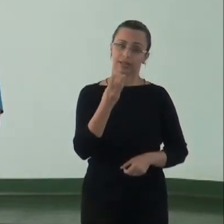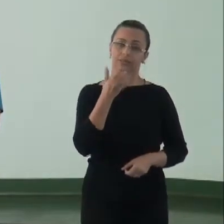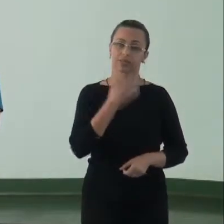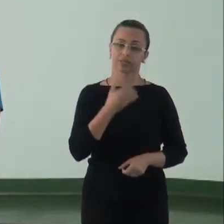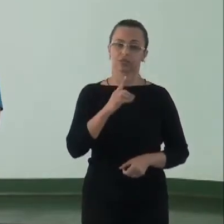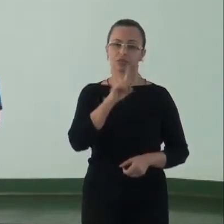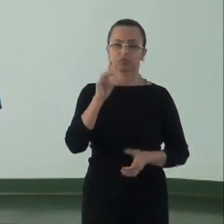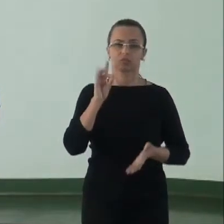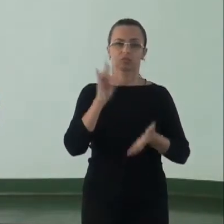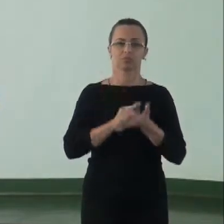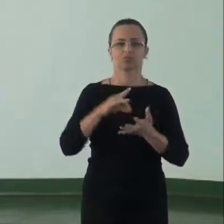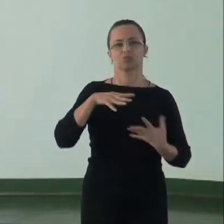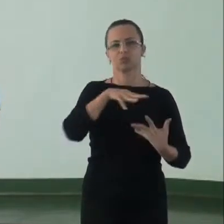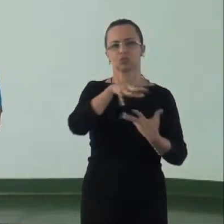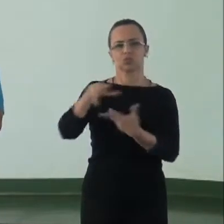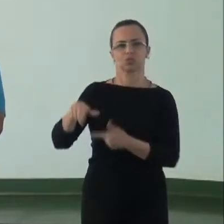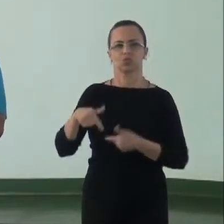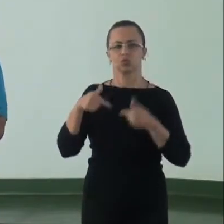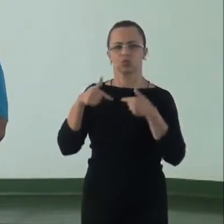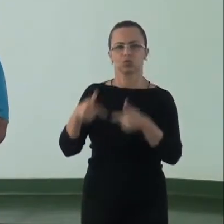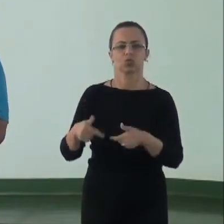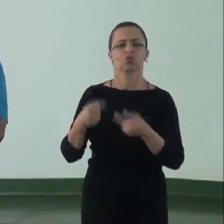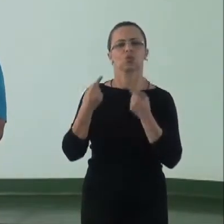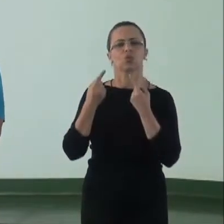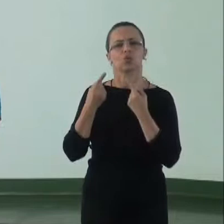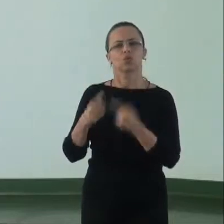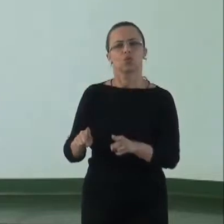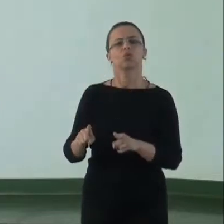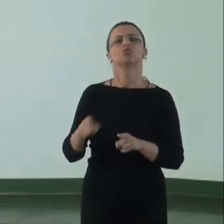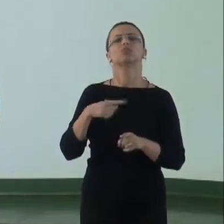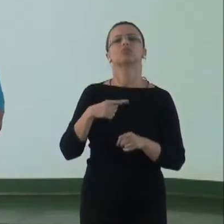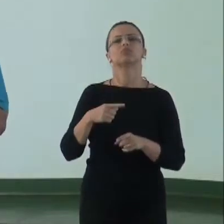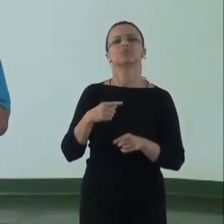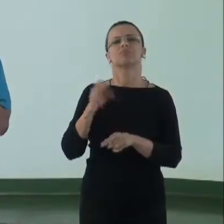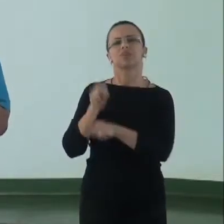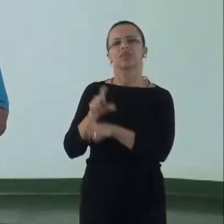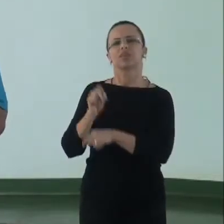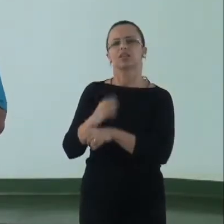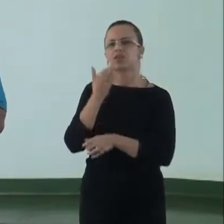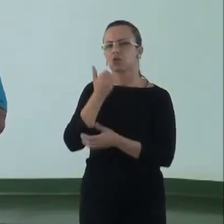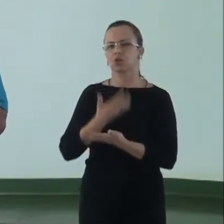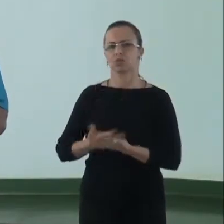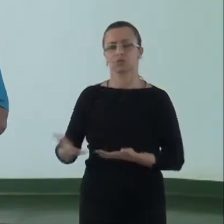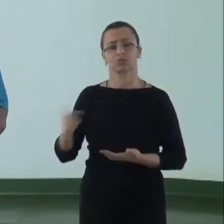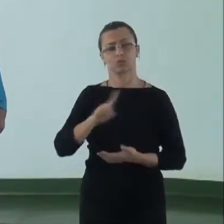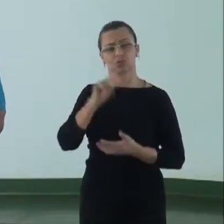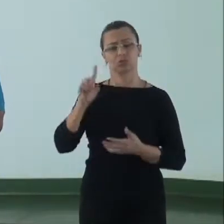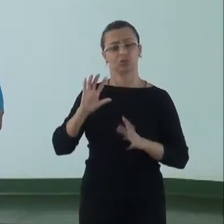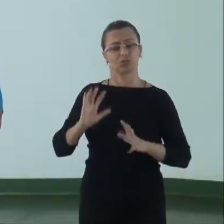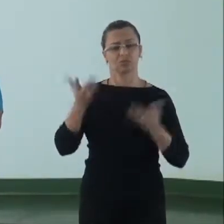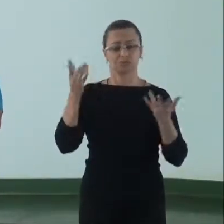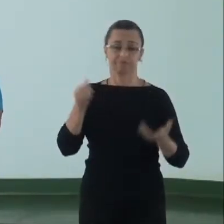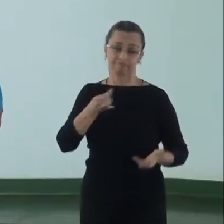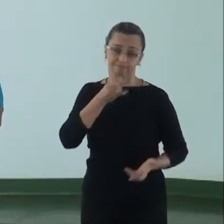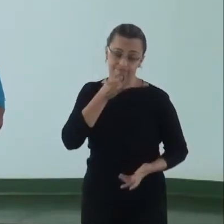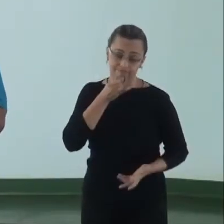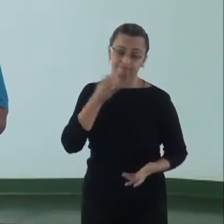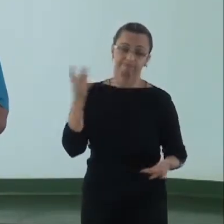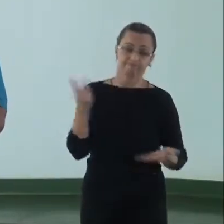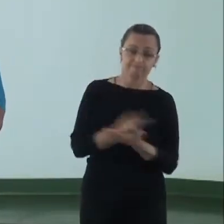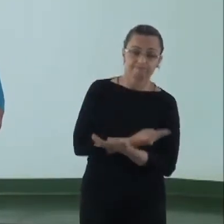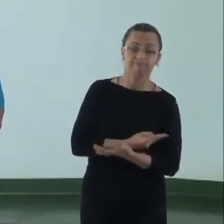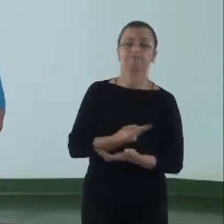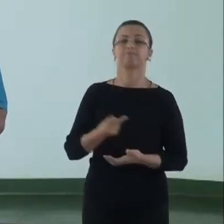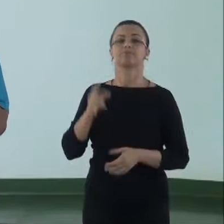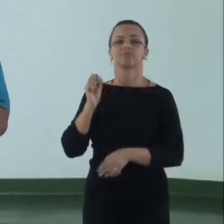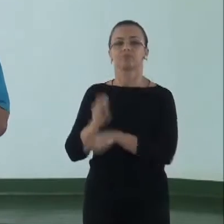é consagrado como Dia Internacional de Combate aos Agrotóxicos. Esse dia, ele comemora, tristemente, o vazamento de agrotóxicos